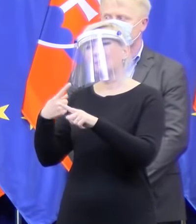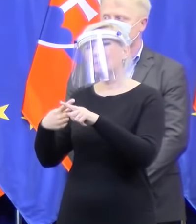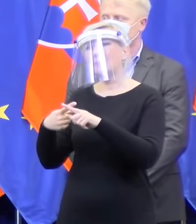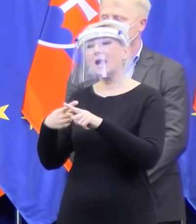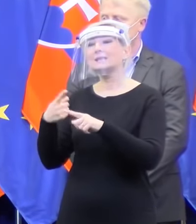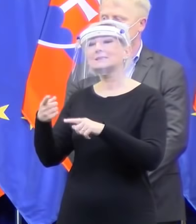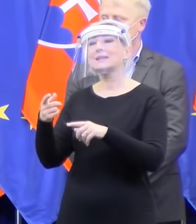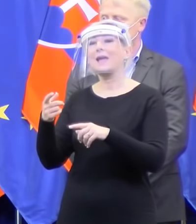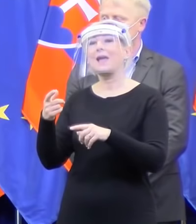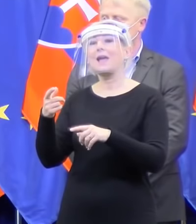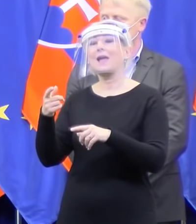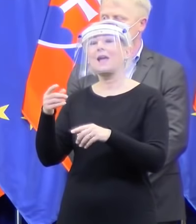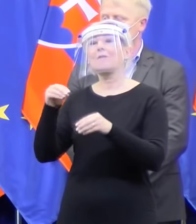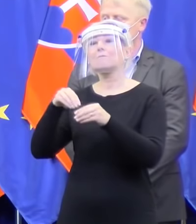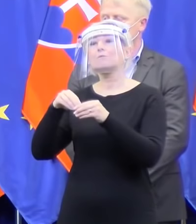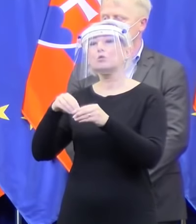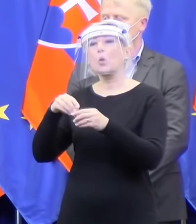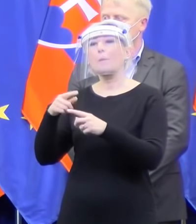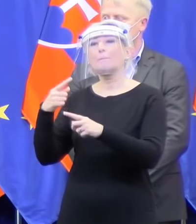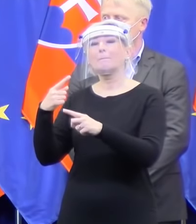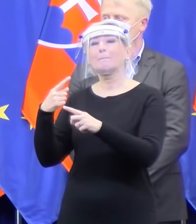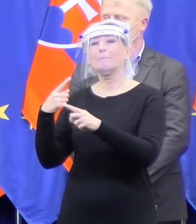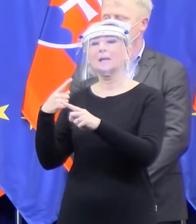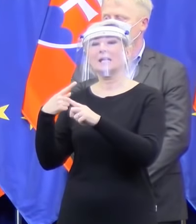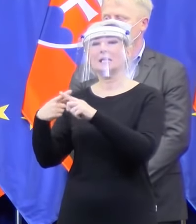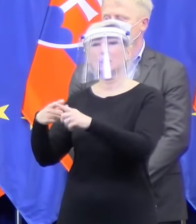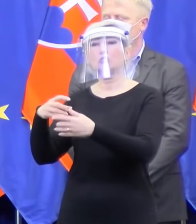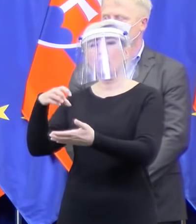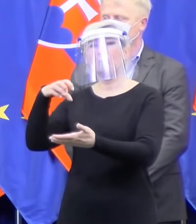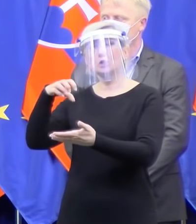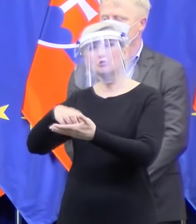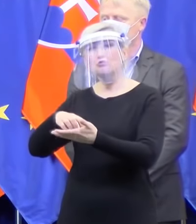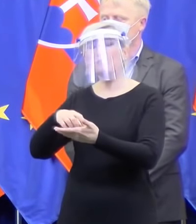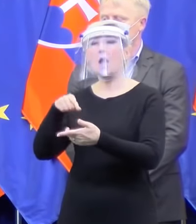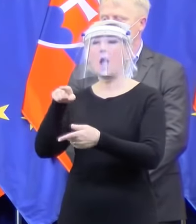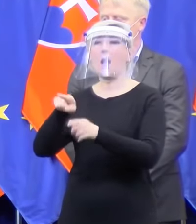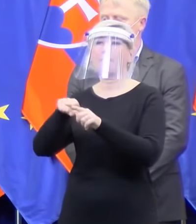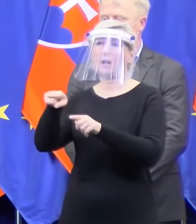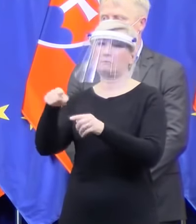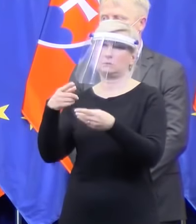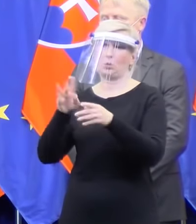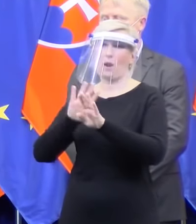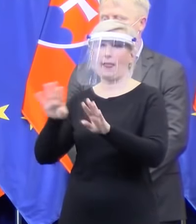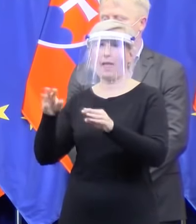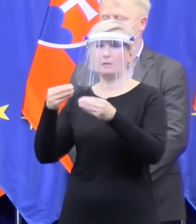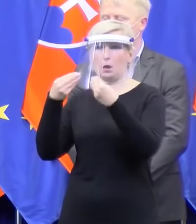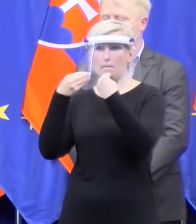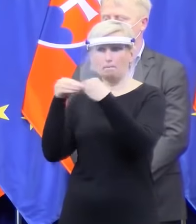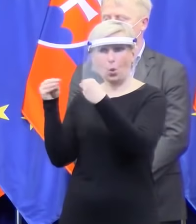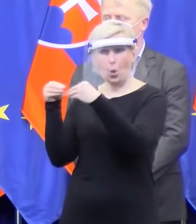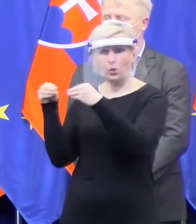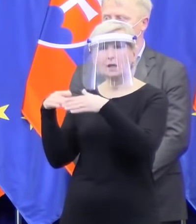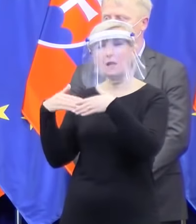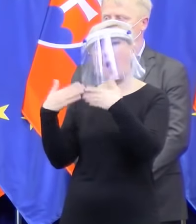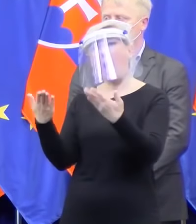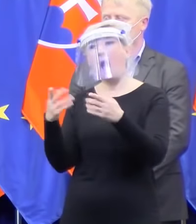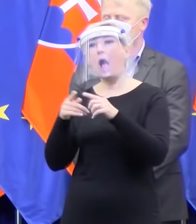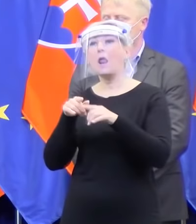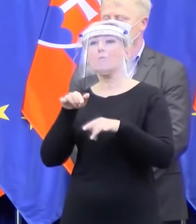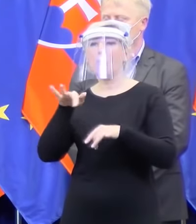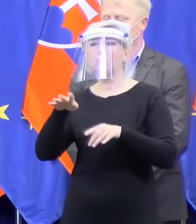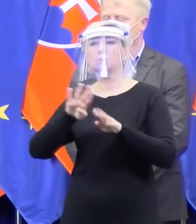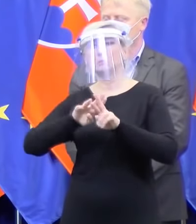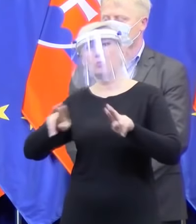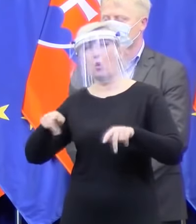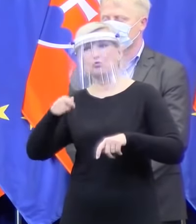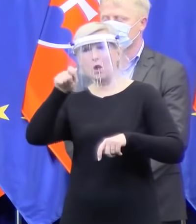A krizový štáb. Či je to váš poradný orgán, alebo má aj nejakú rozhodujúcu funkciu? A teda kto sú dneska všetkočlenovia, keď už ste hovorili, že pribudol teda aj